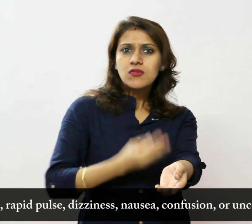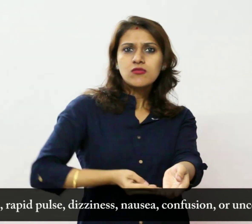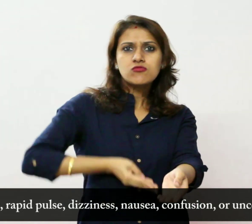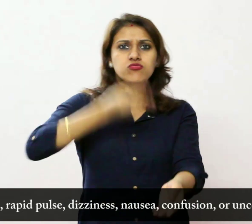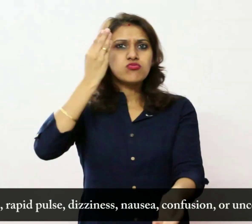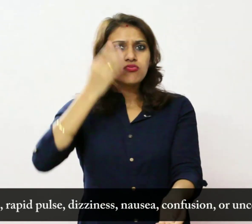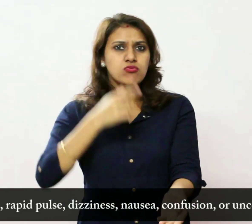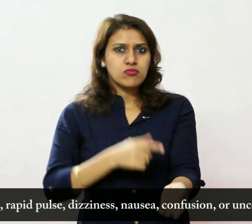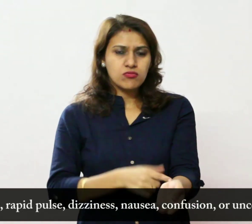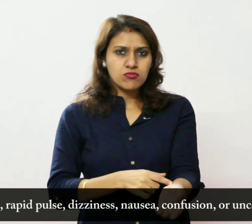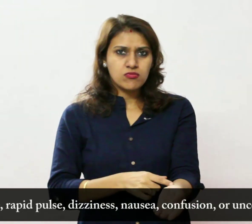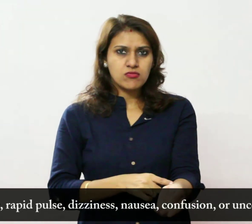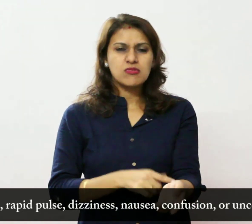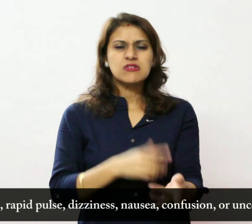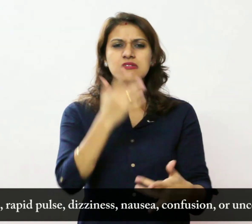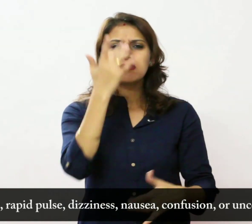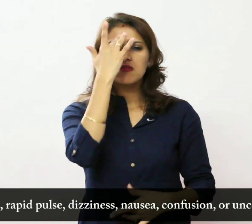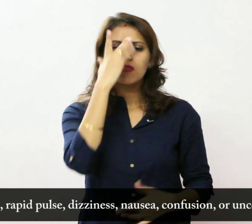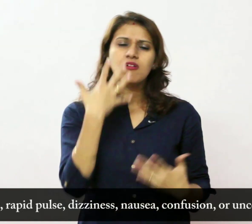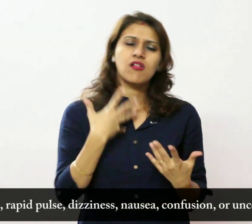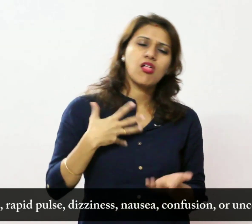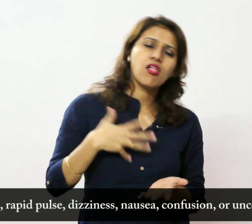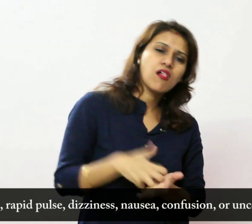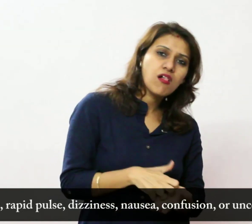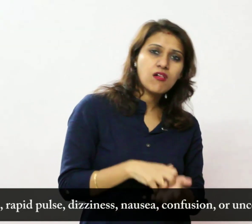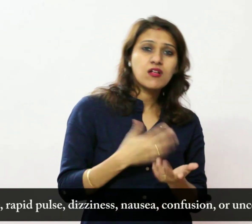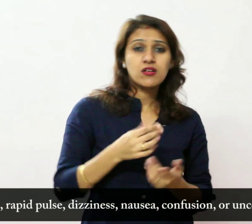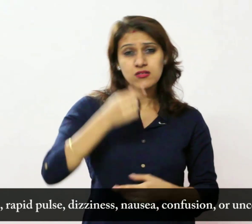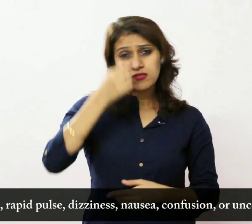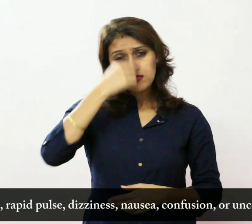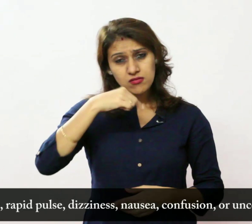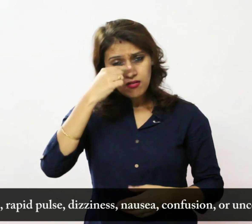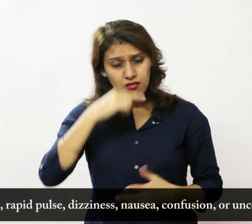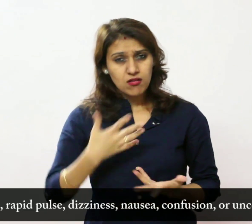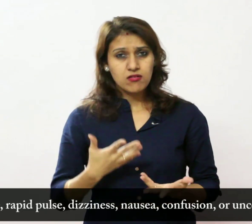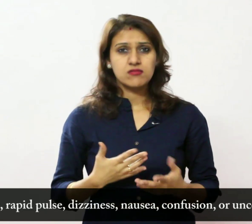मतली, भ्रह्म या बिहोशी